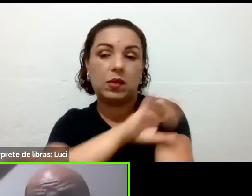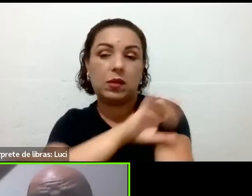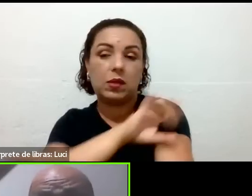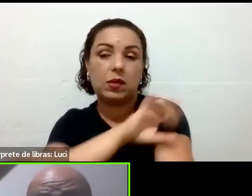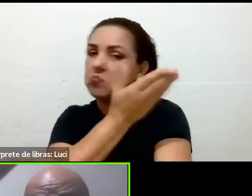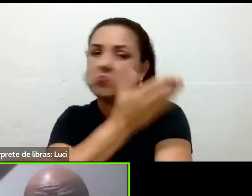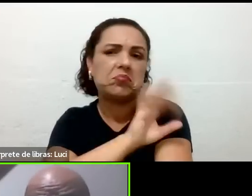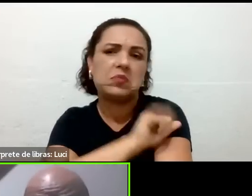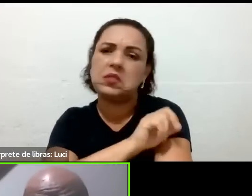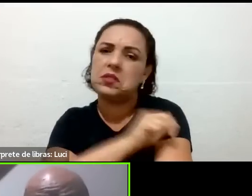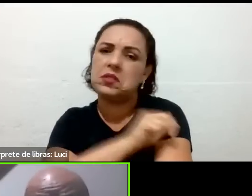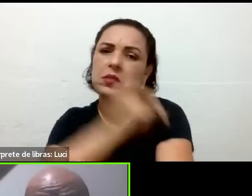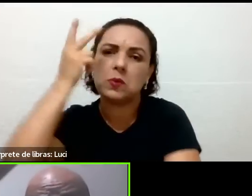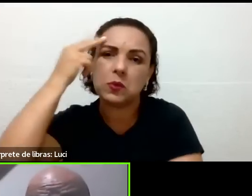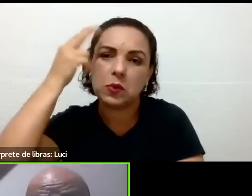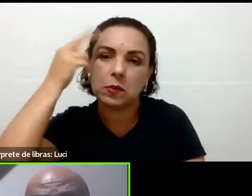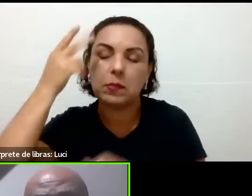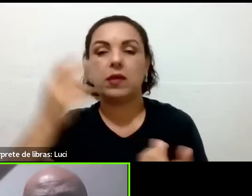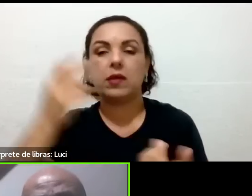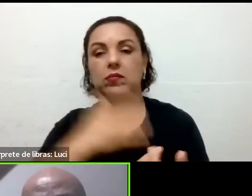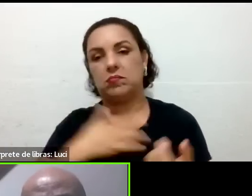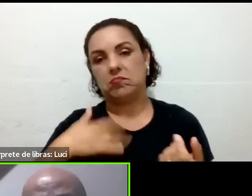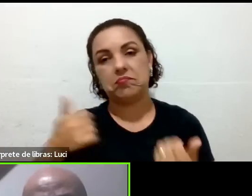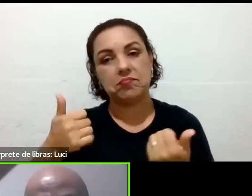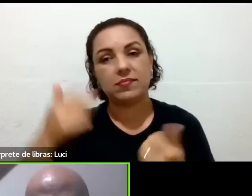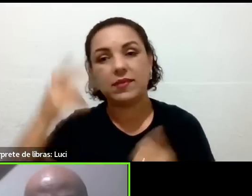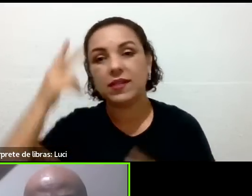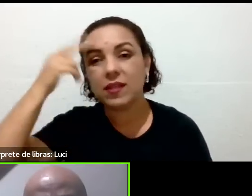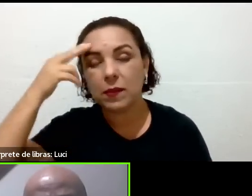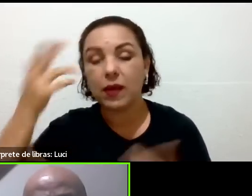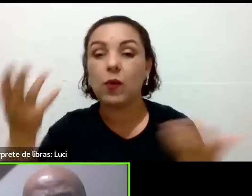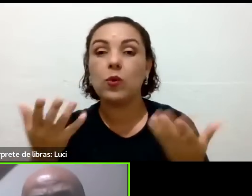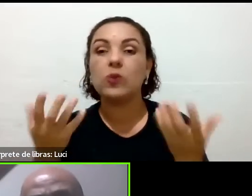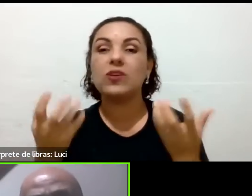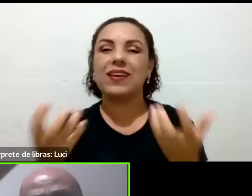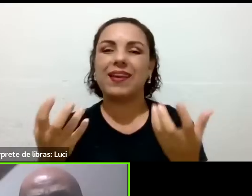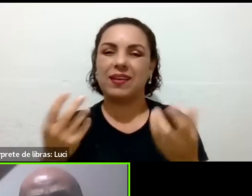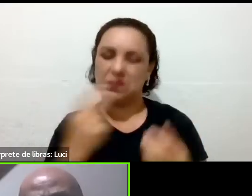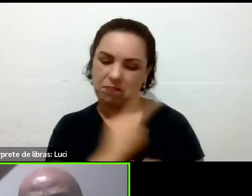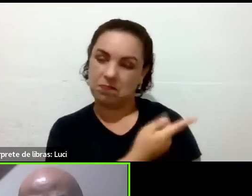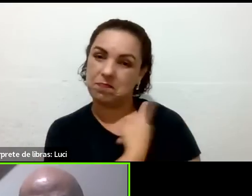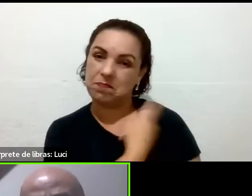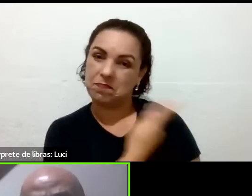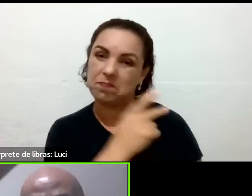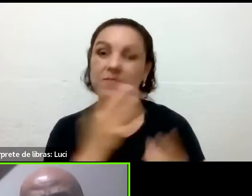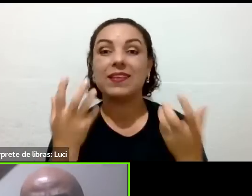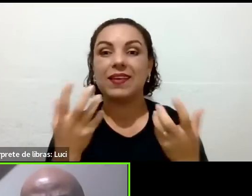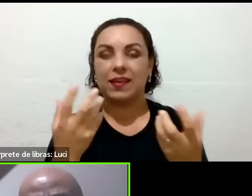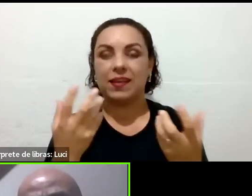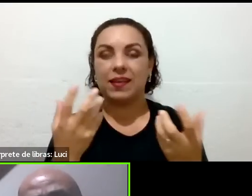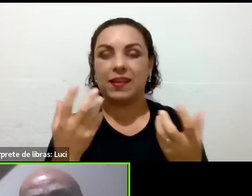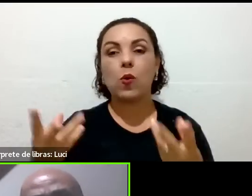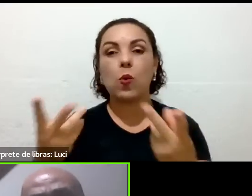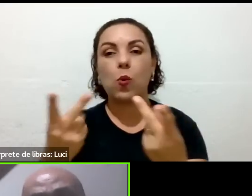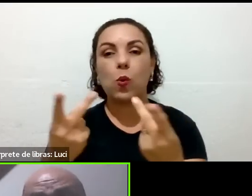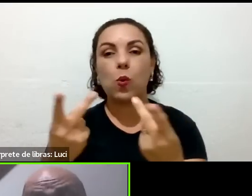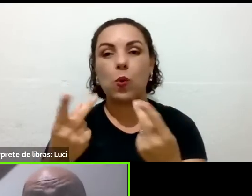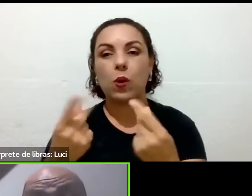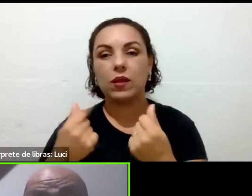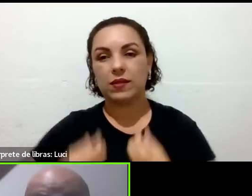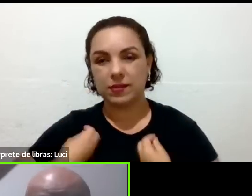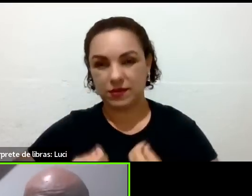procurando hoje, eu e a Rosângela? Qualidade de vida. Eu acho que a água vai trazer essa qualidade